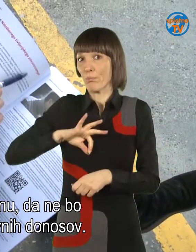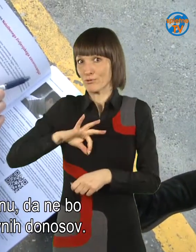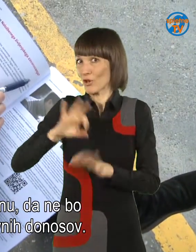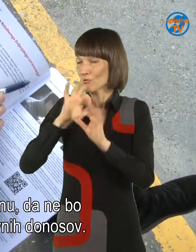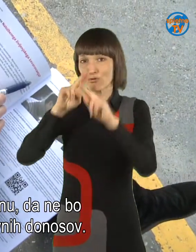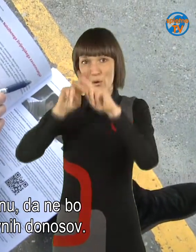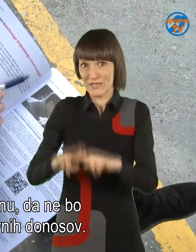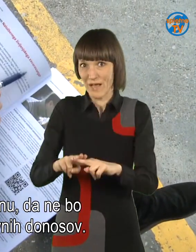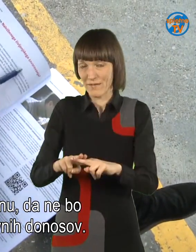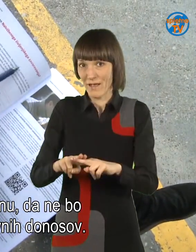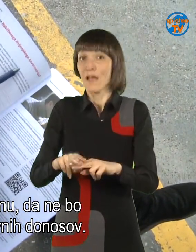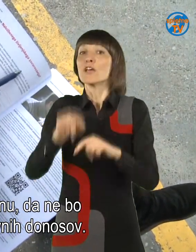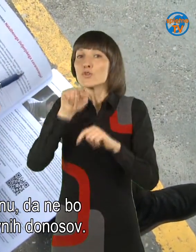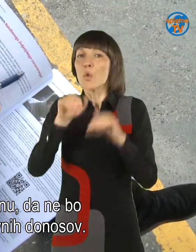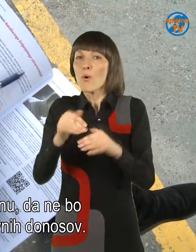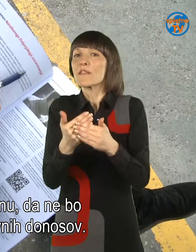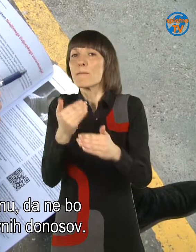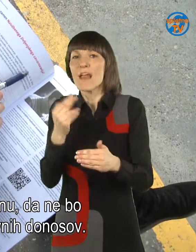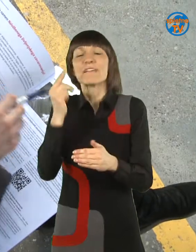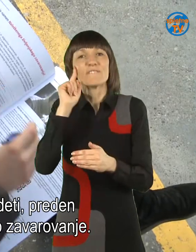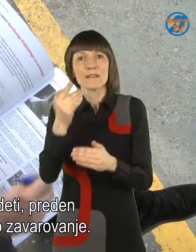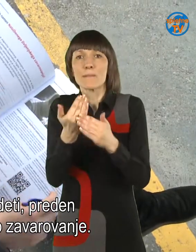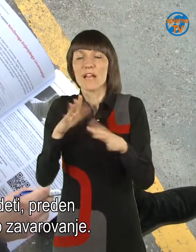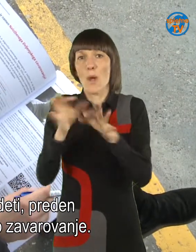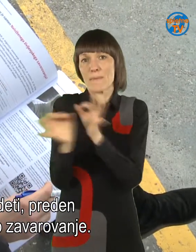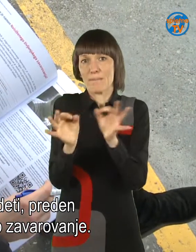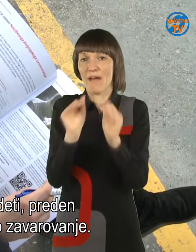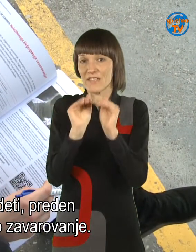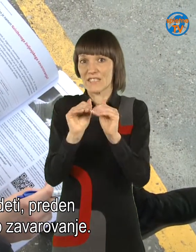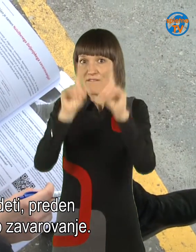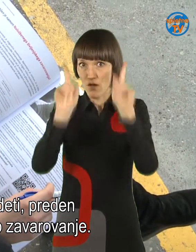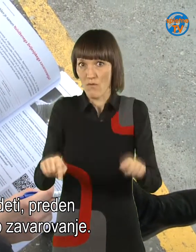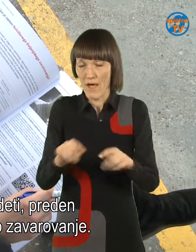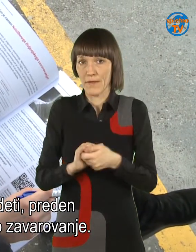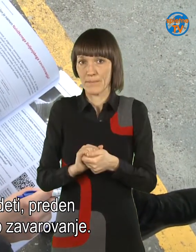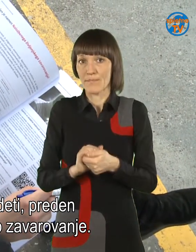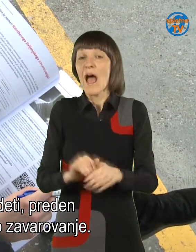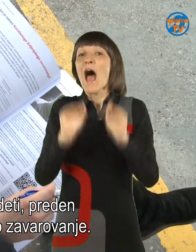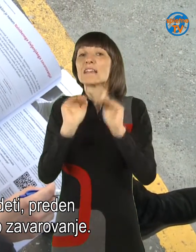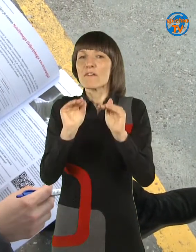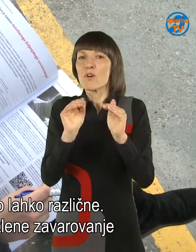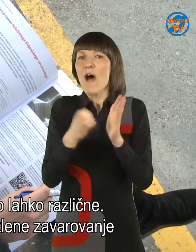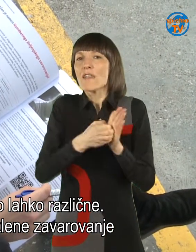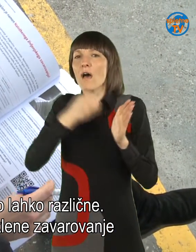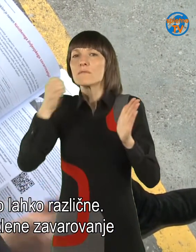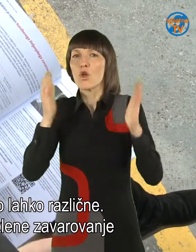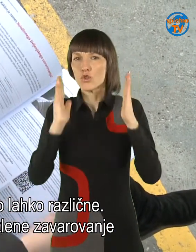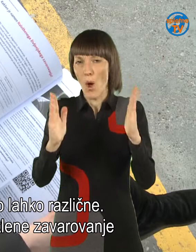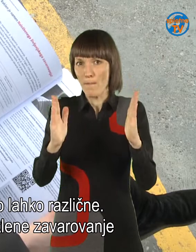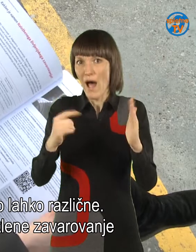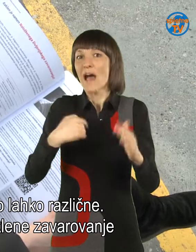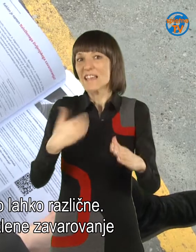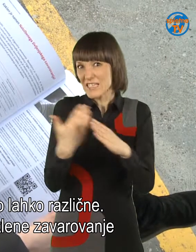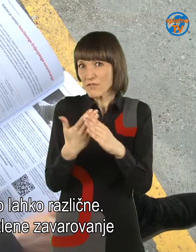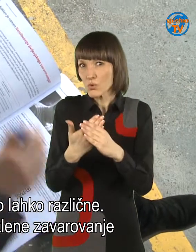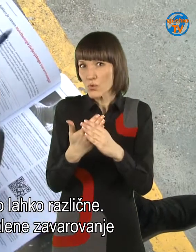donosov. In to je treba vedeti, predeno stopamo v takšno zavarovanje. Zavarovanje dobe so lahko različne. Jaz bi vam priporočal vsekako, da se